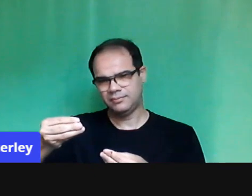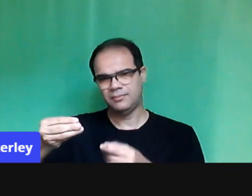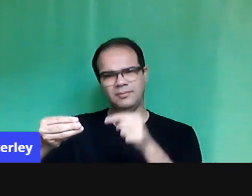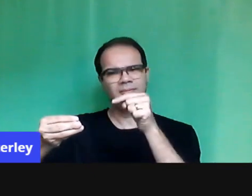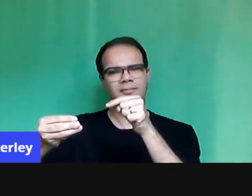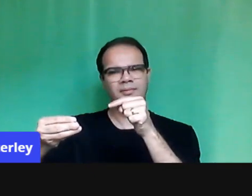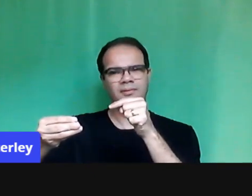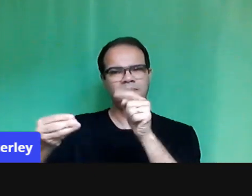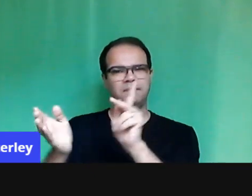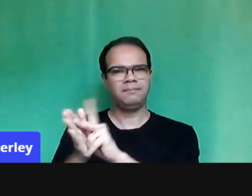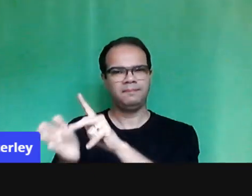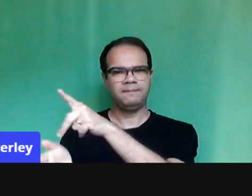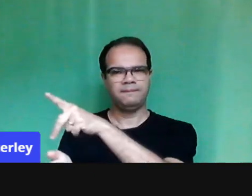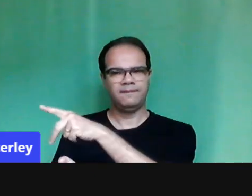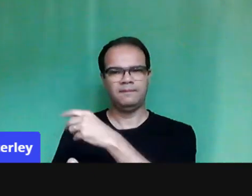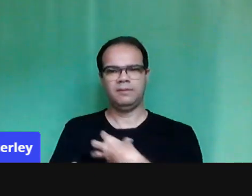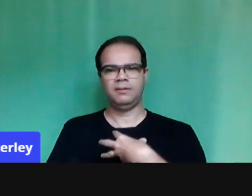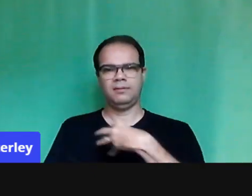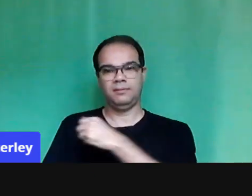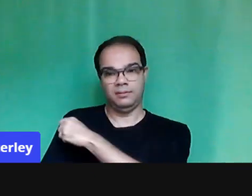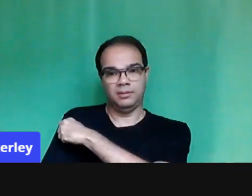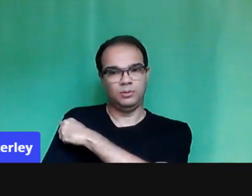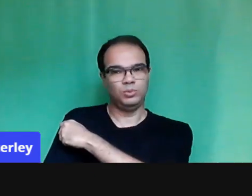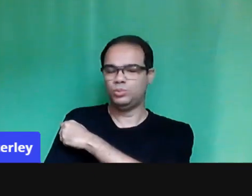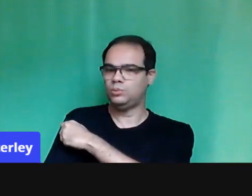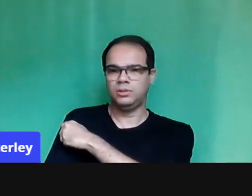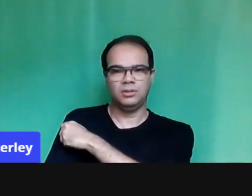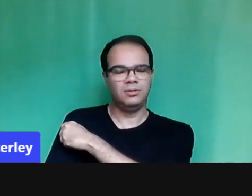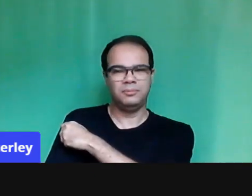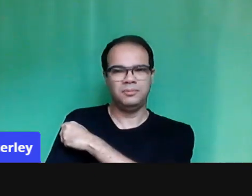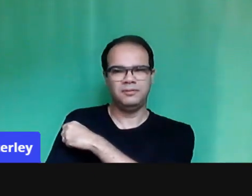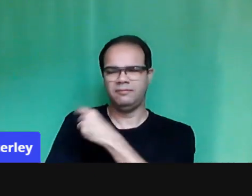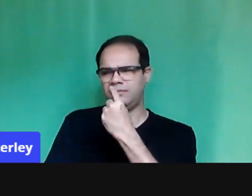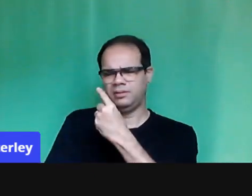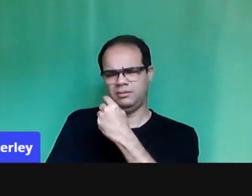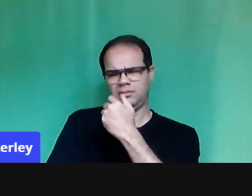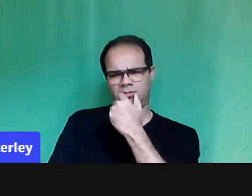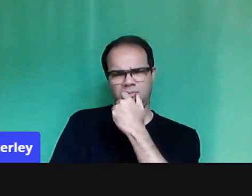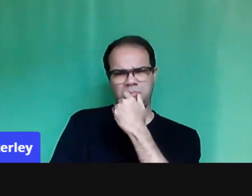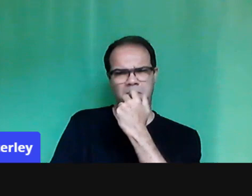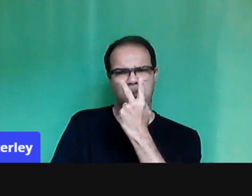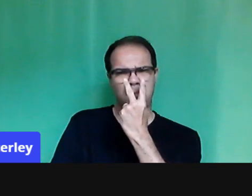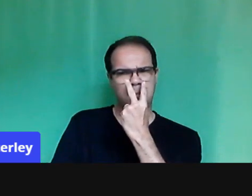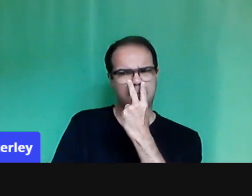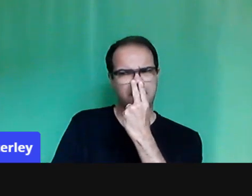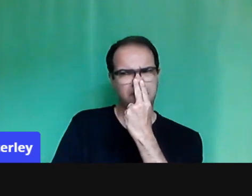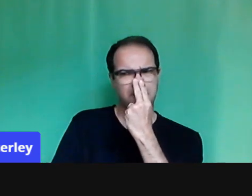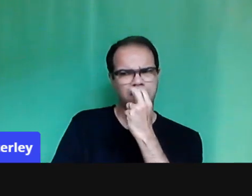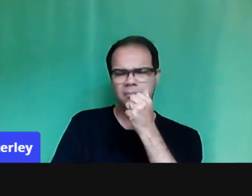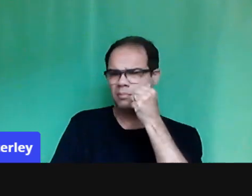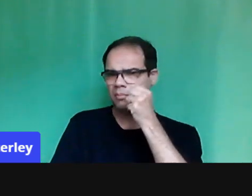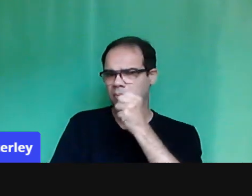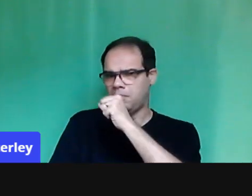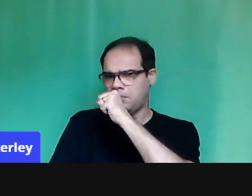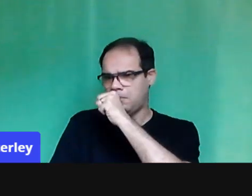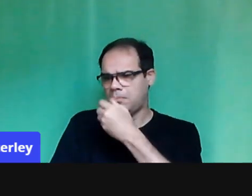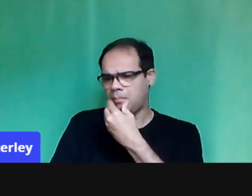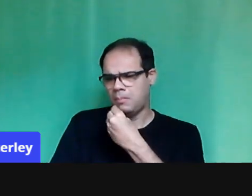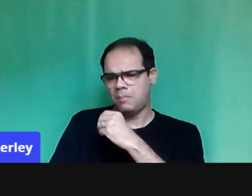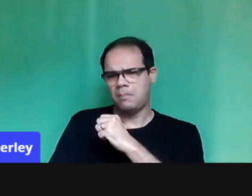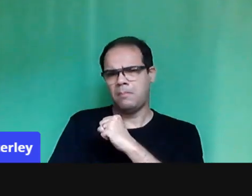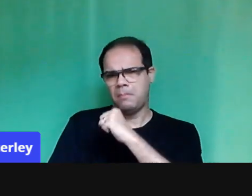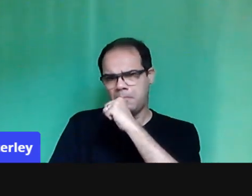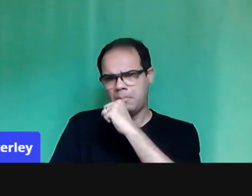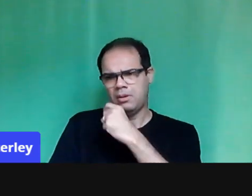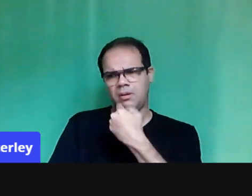conheço, nem sei quem é essa criança, não sei o que ela fala, não sei o tamanho, não sei nada dessa criança. O contato que